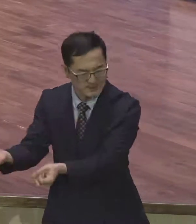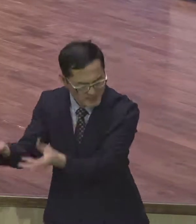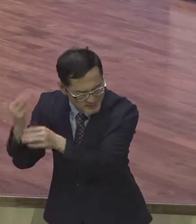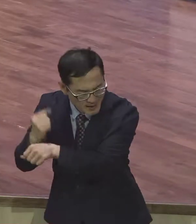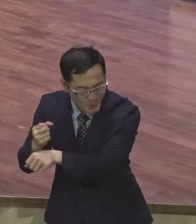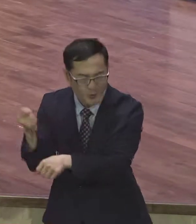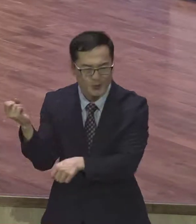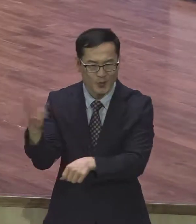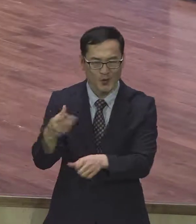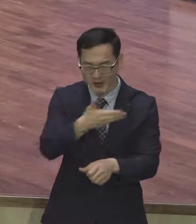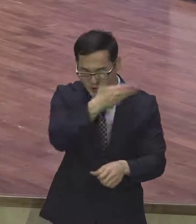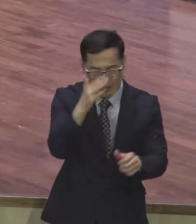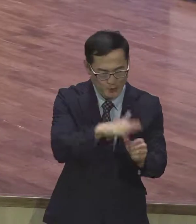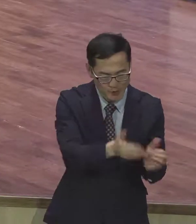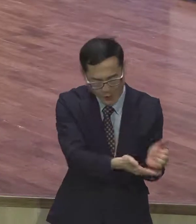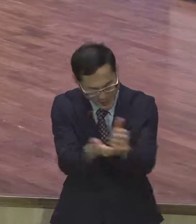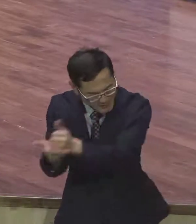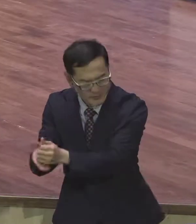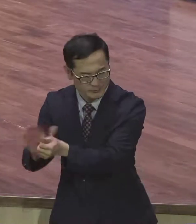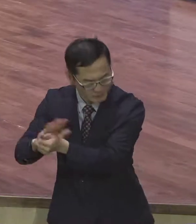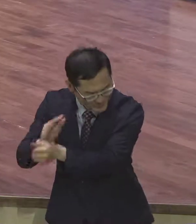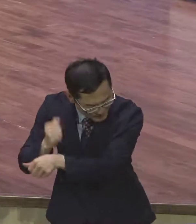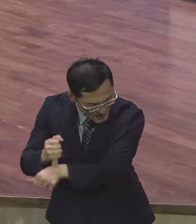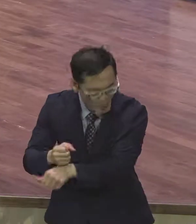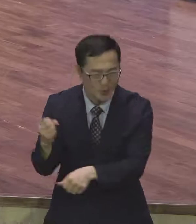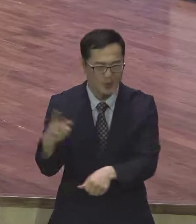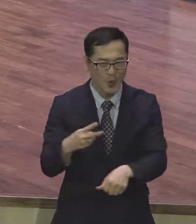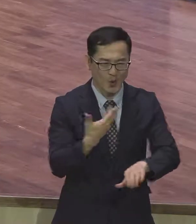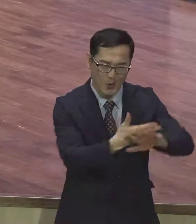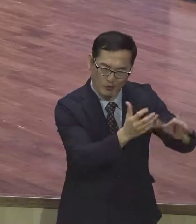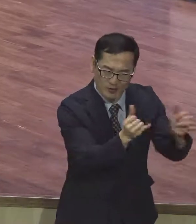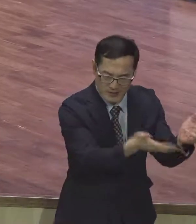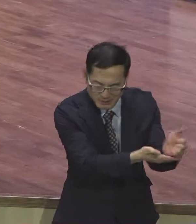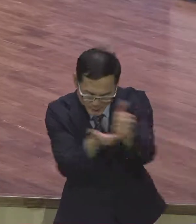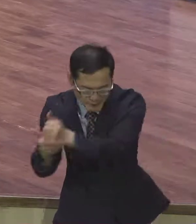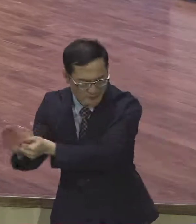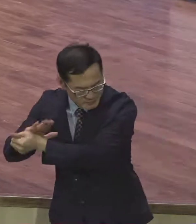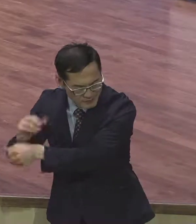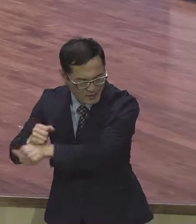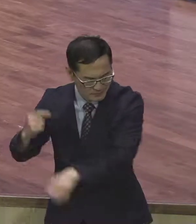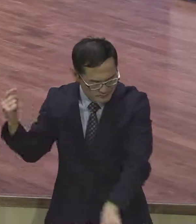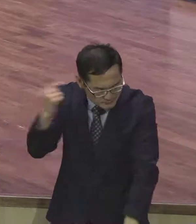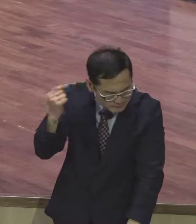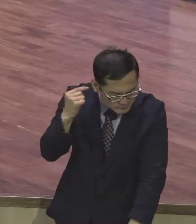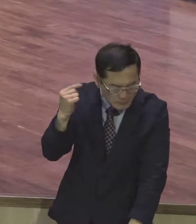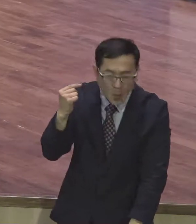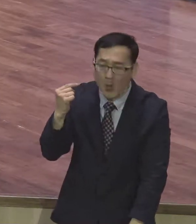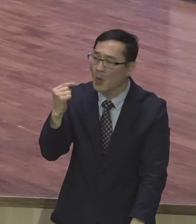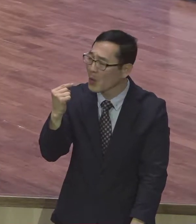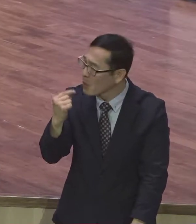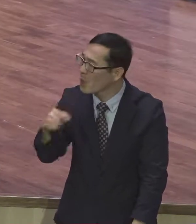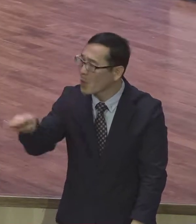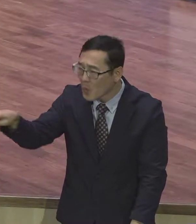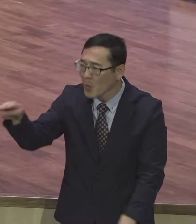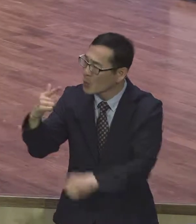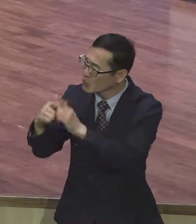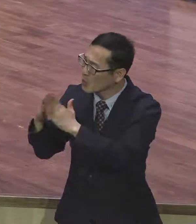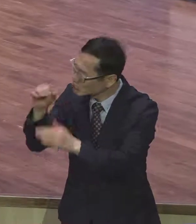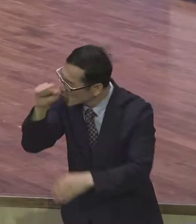청소년들 모시고 잔치하고 또 단민족들 모시고 잔치하고 이런 것을 통해서 주위 사람들에게 그야말로 좋은